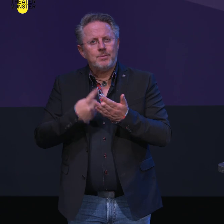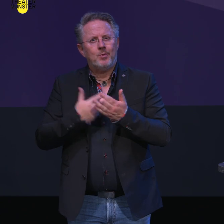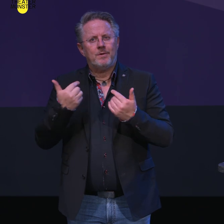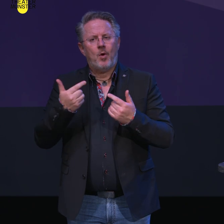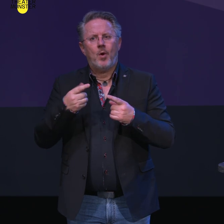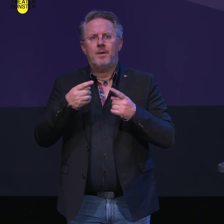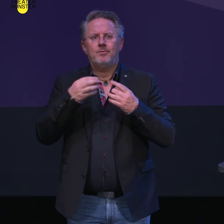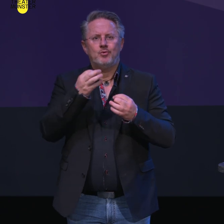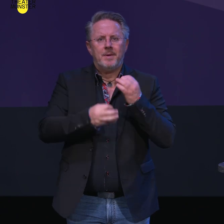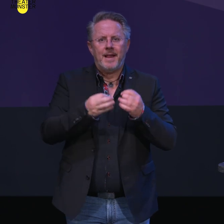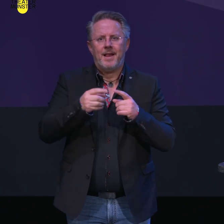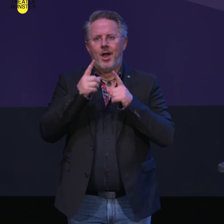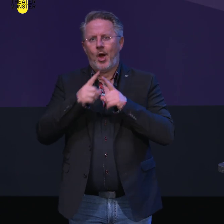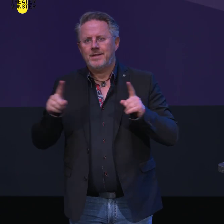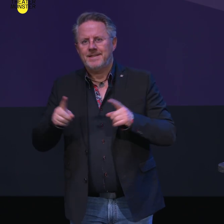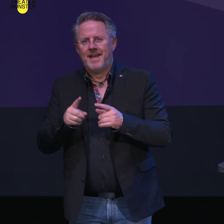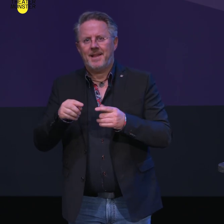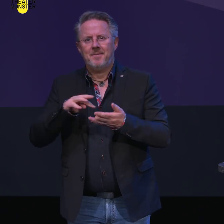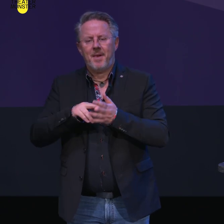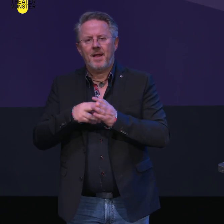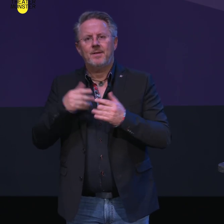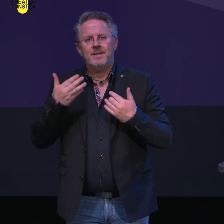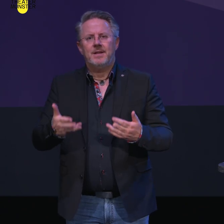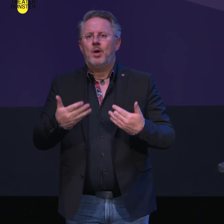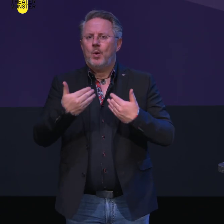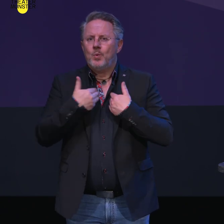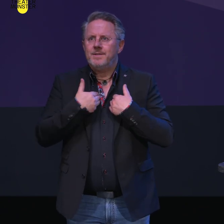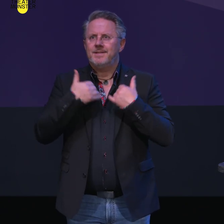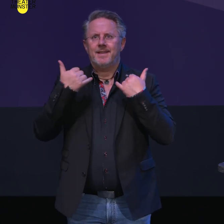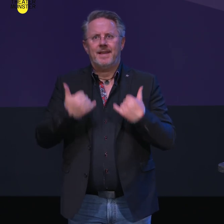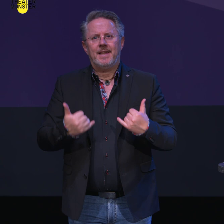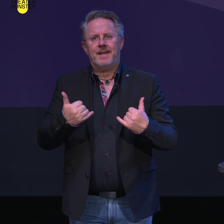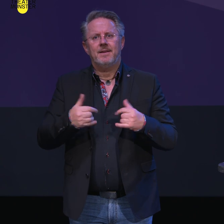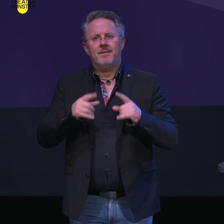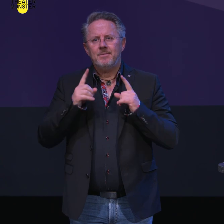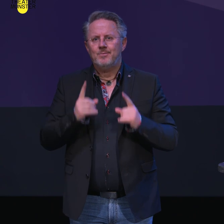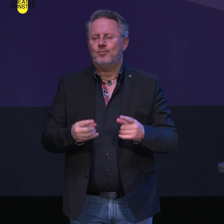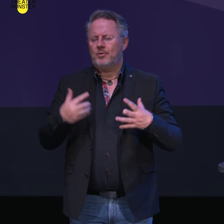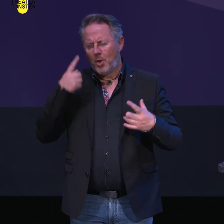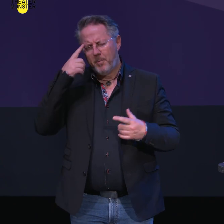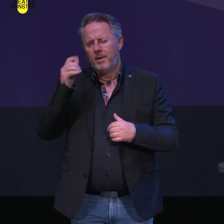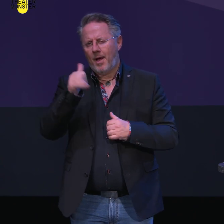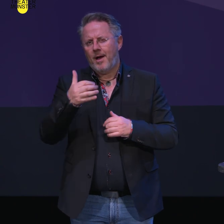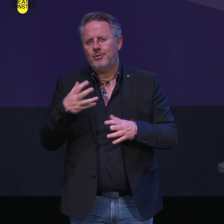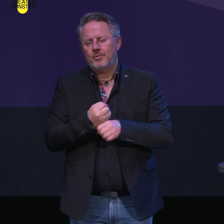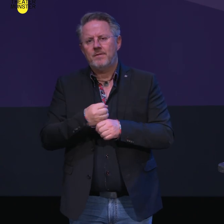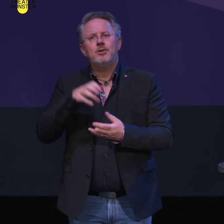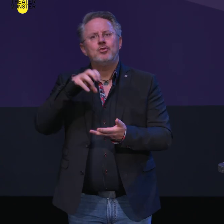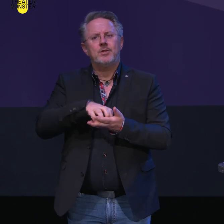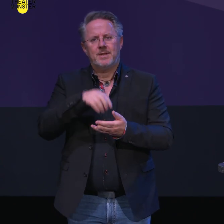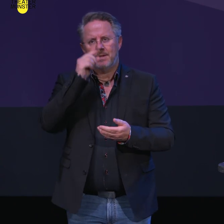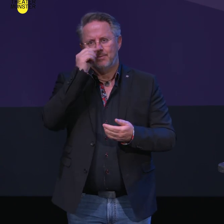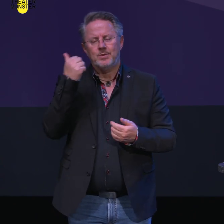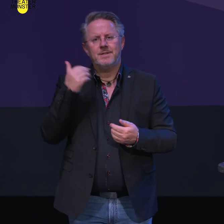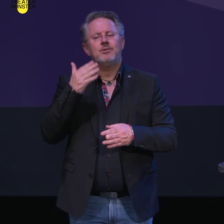- und Konzertplan. Ich bin mir sicher, dass uns das in dieser Gänze gelingt. Die Stadt Münster hat also